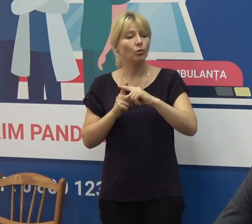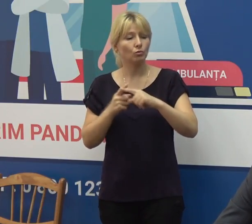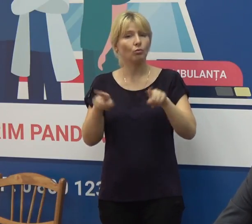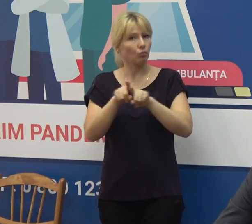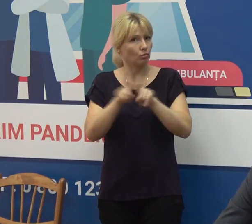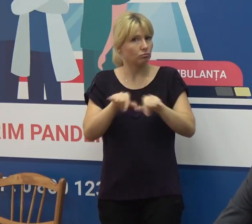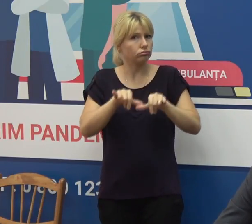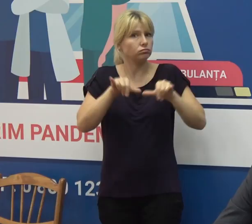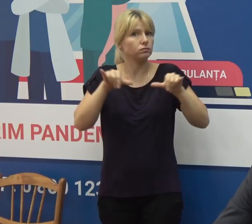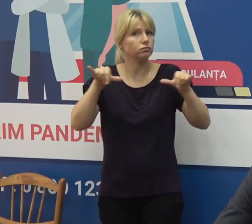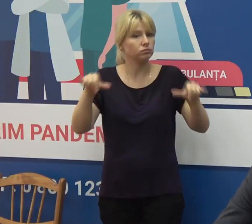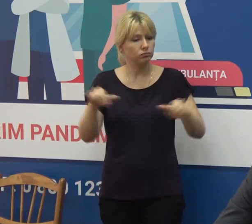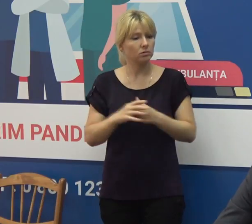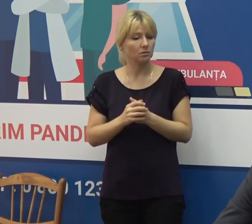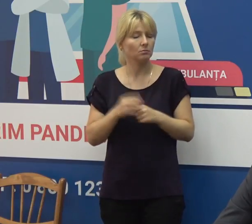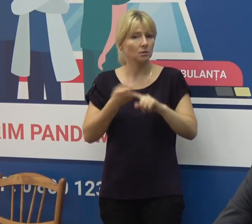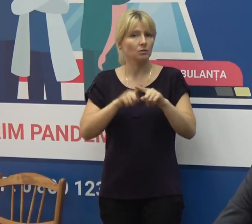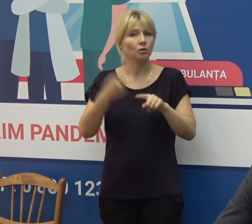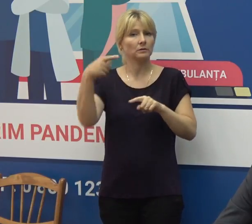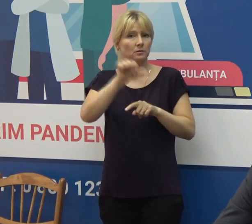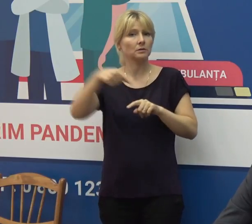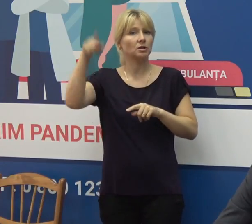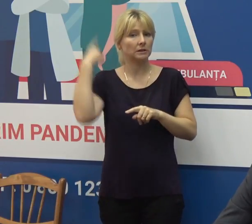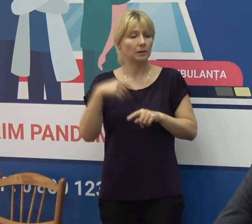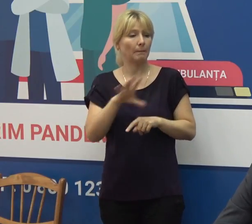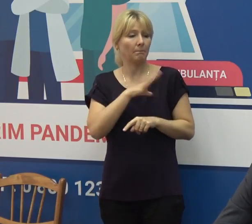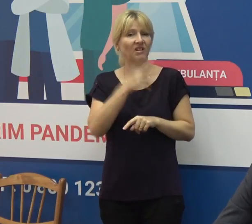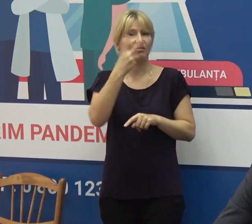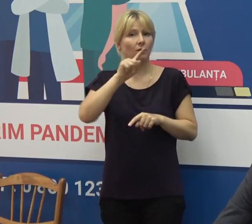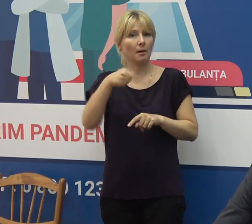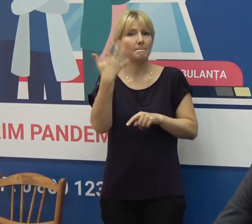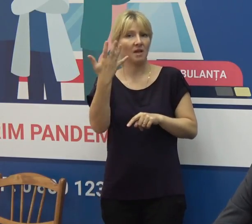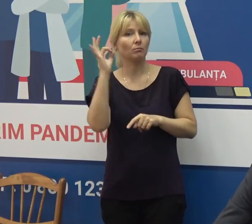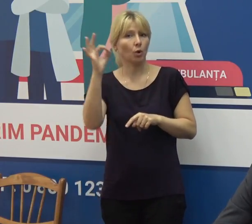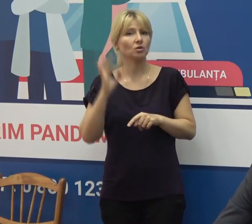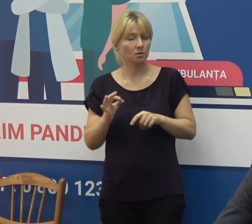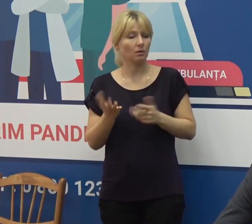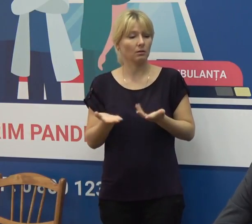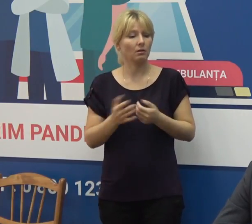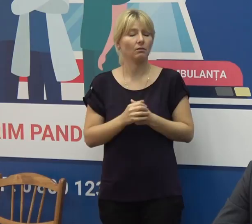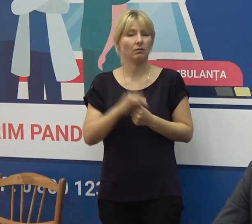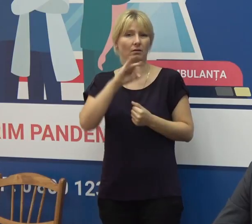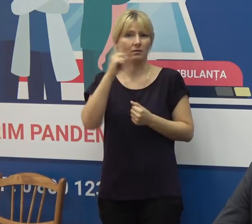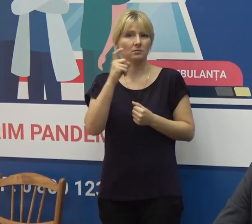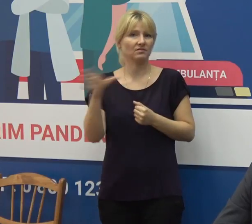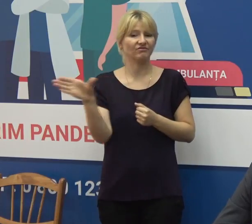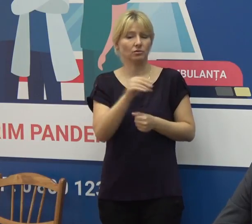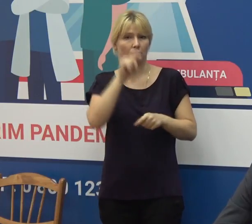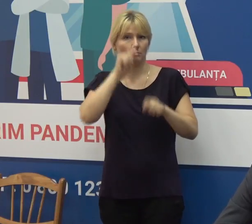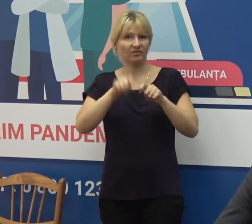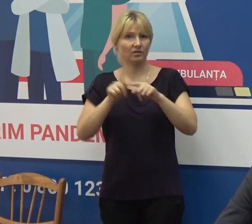este în creștere, astfel fiind în săptămâna precedentă de 2,5% din toate testele efectuate.